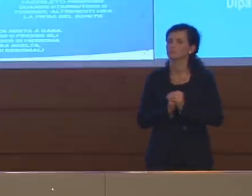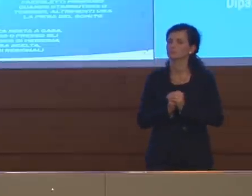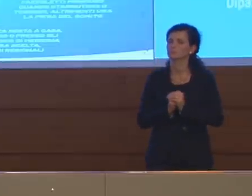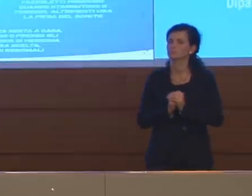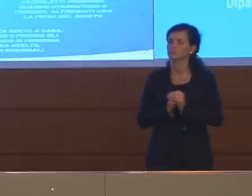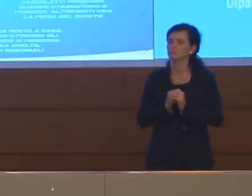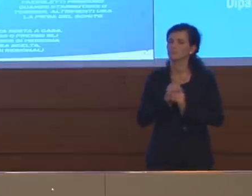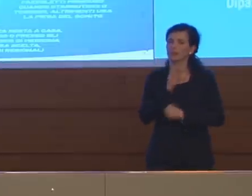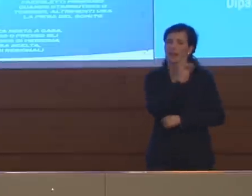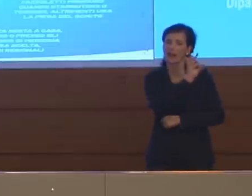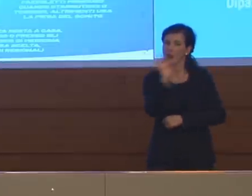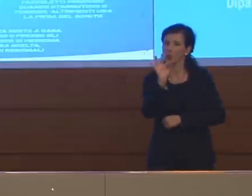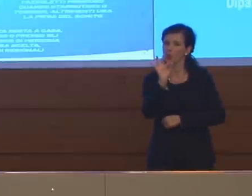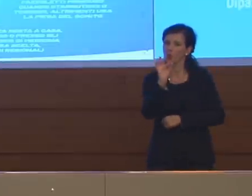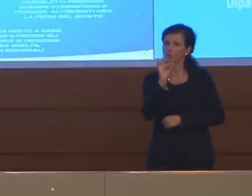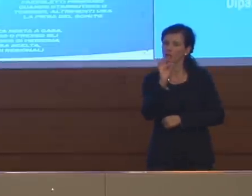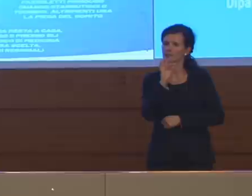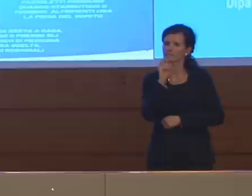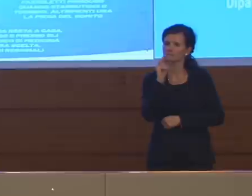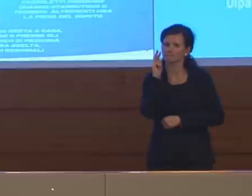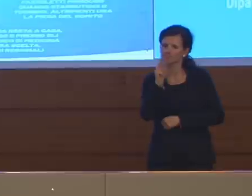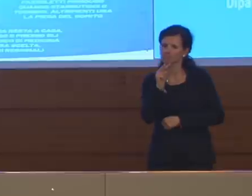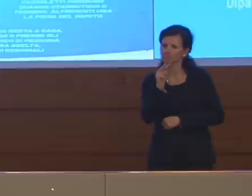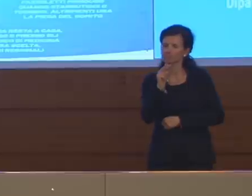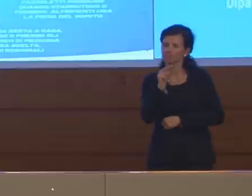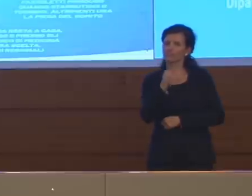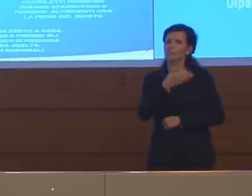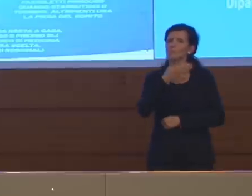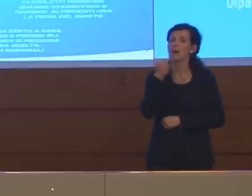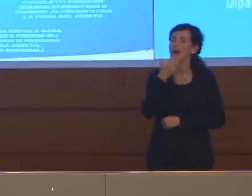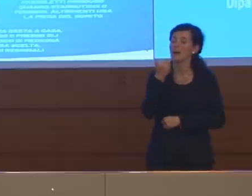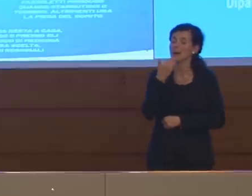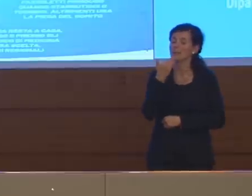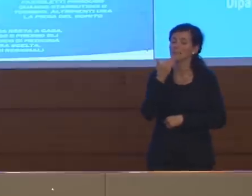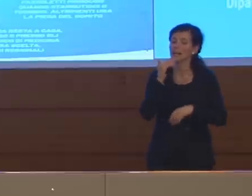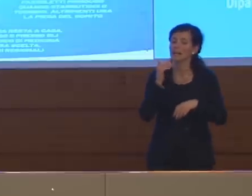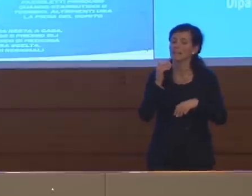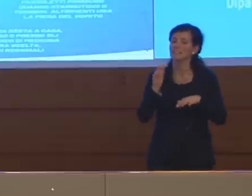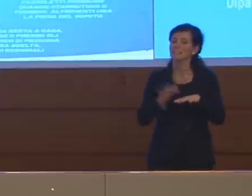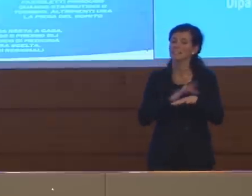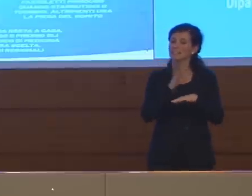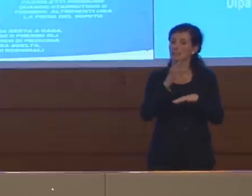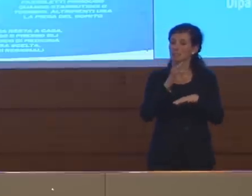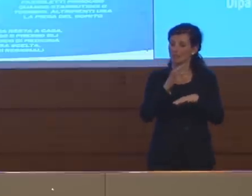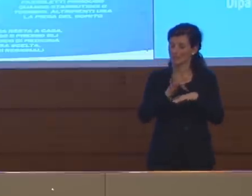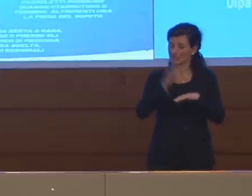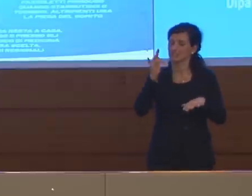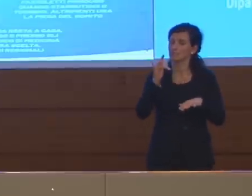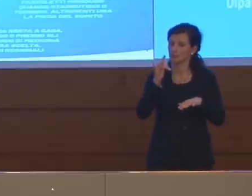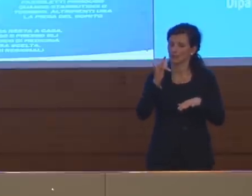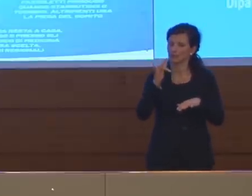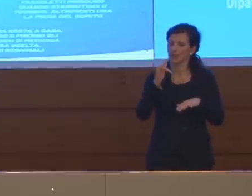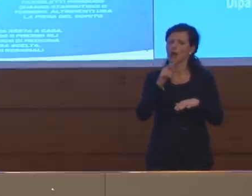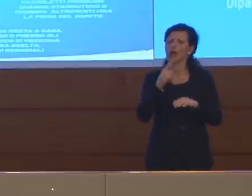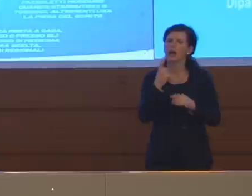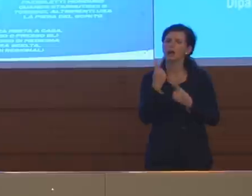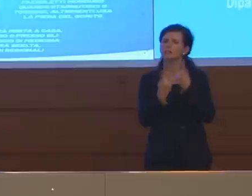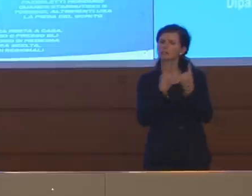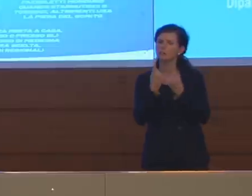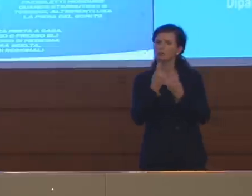Alcuni osservano che si registra una sorta di deficit di sensibilità appunto sulle conseguenze psicosociali, non